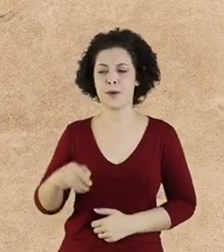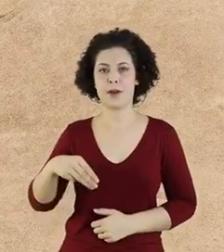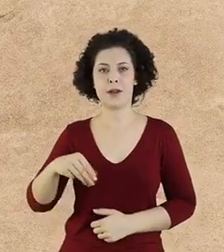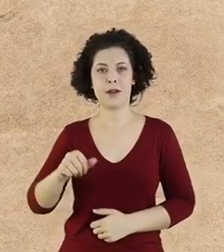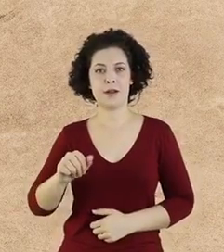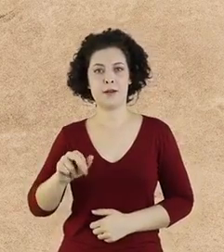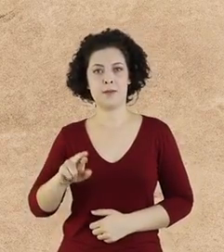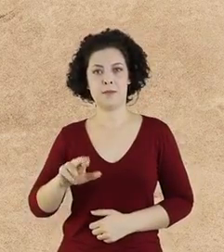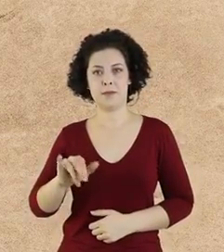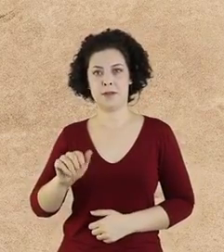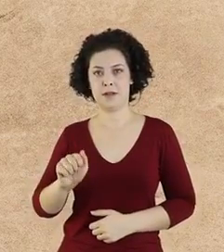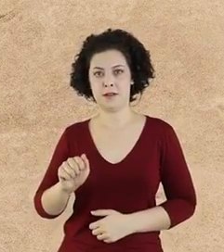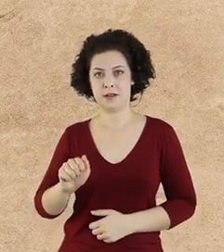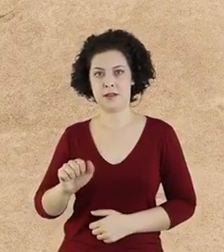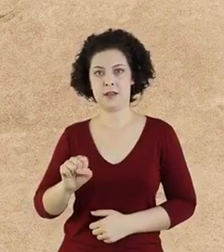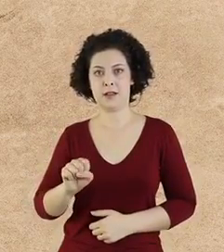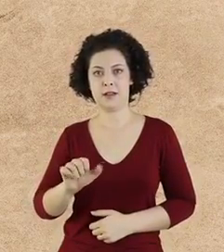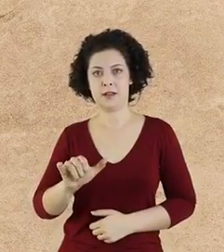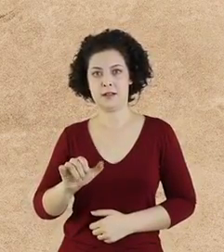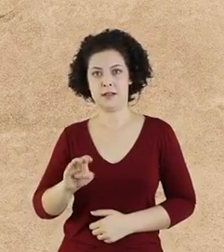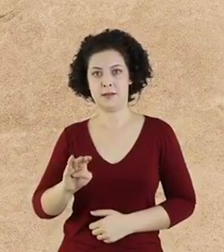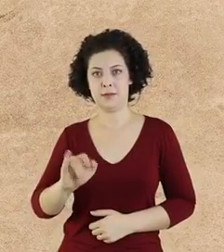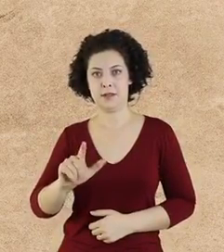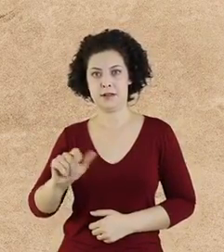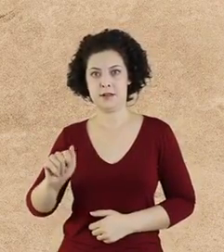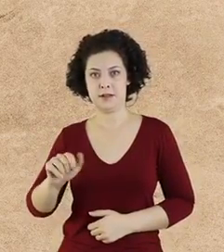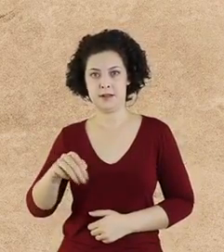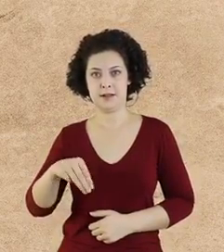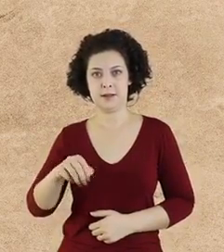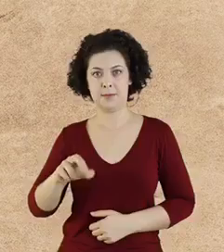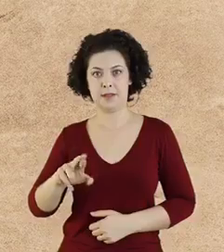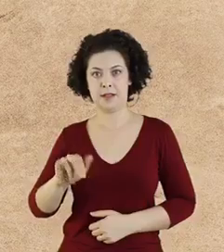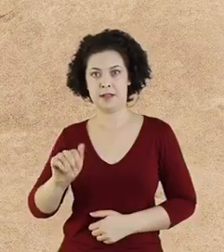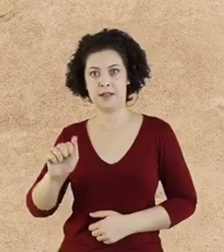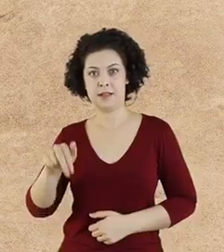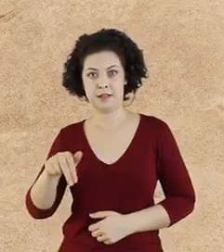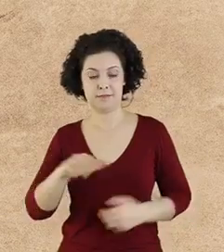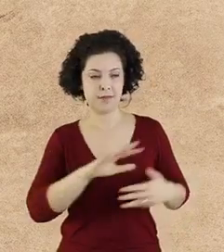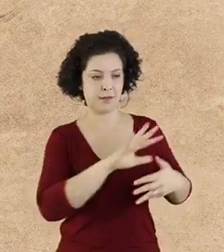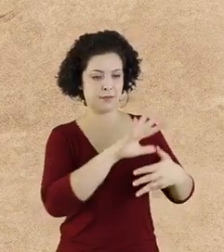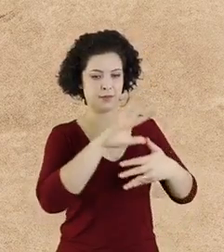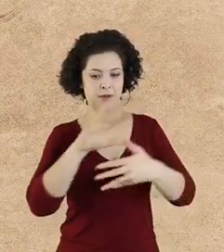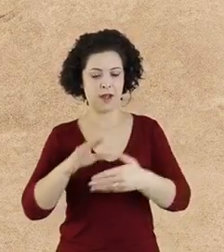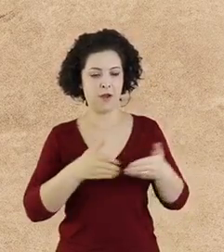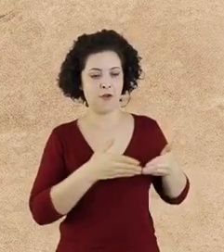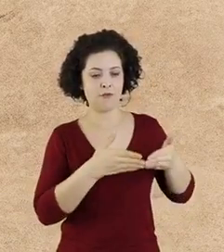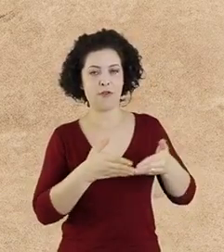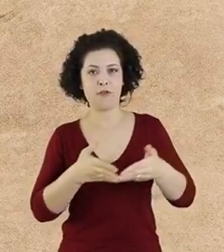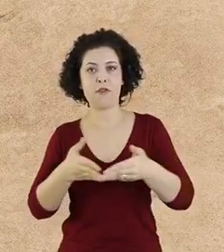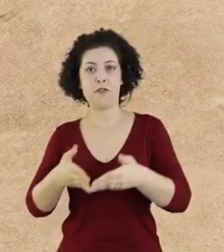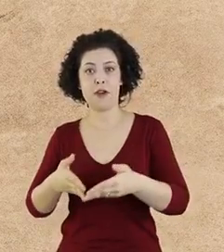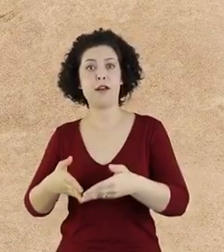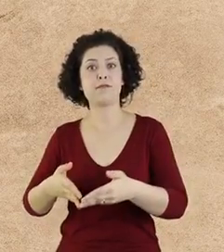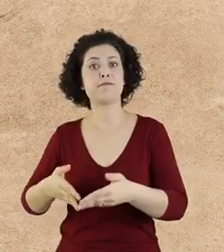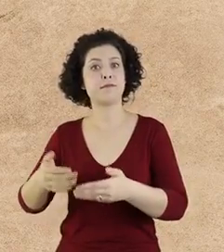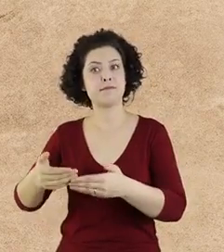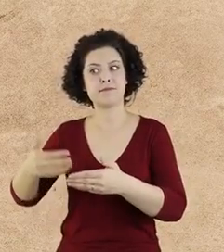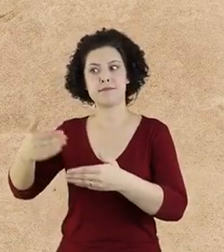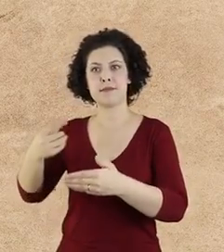Sibila Merian, que fez uma viagem transatlântica 130 anos antes de